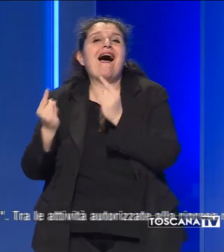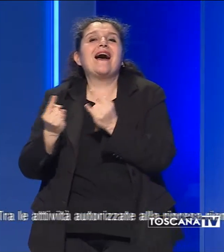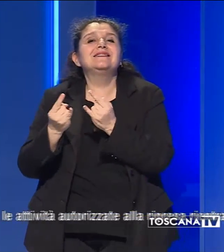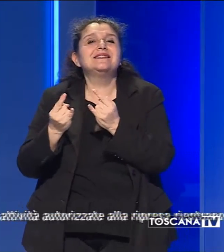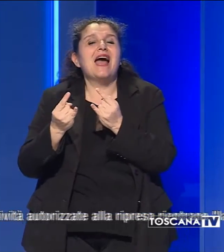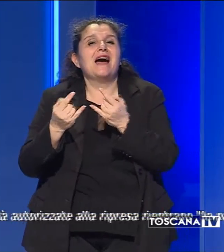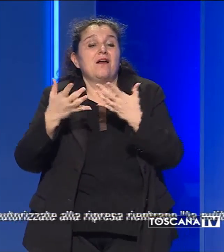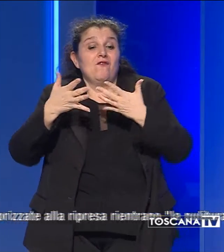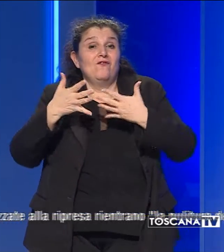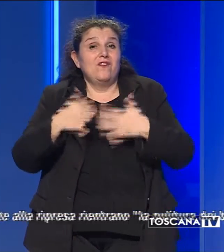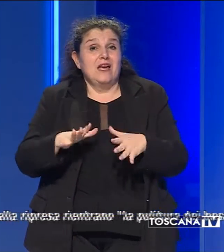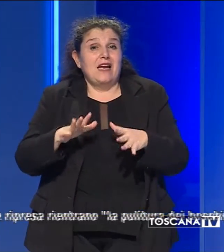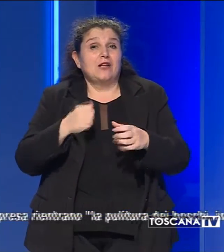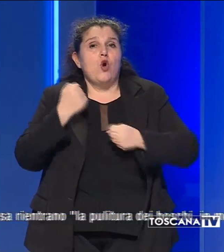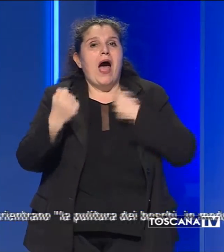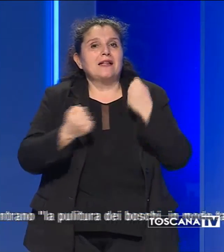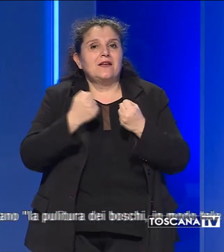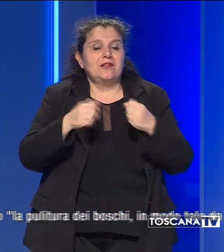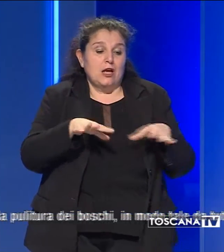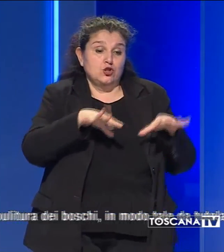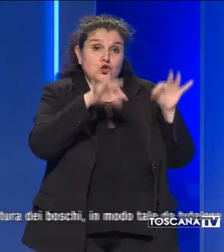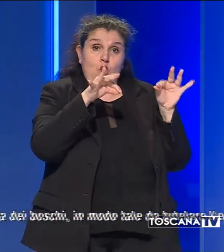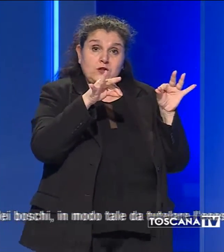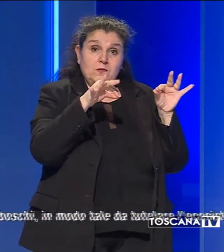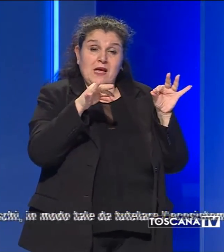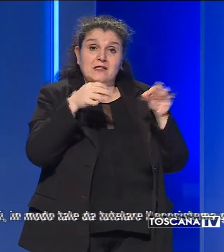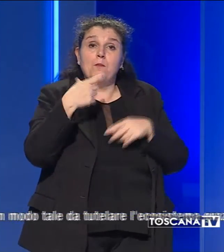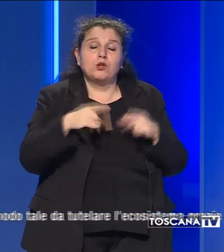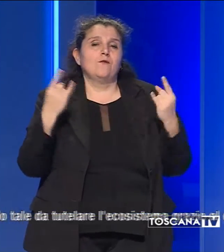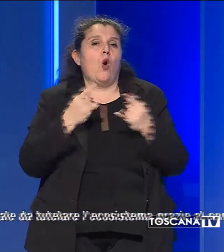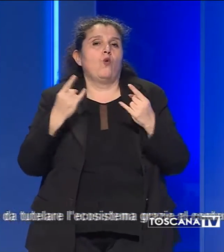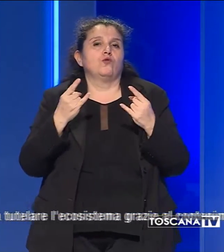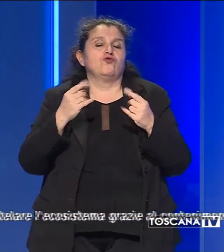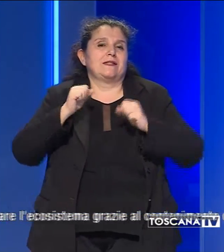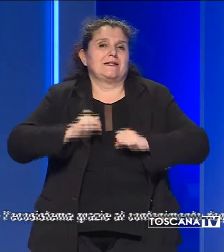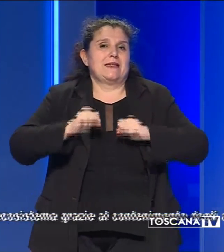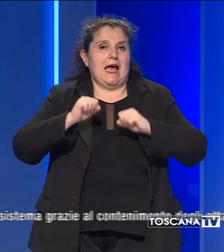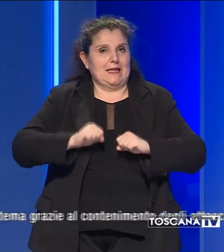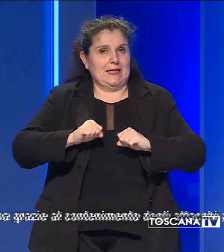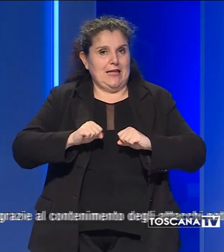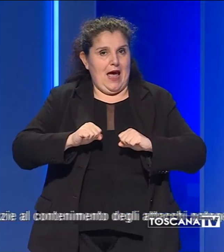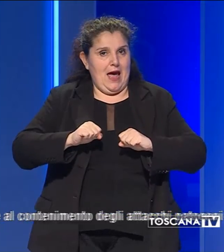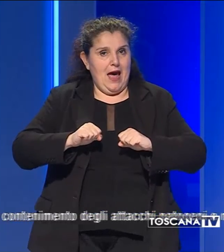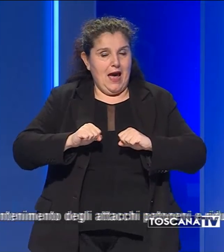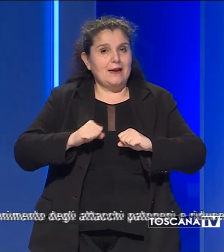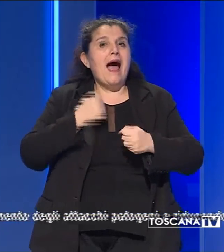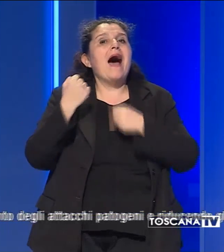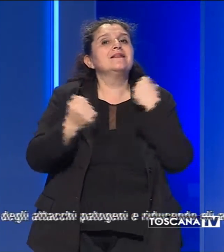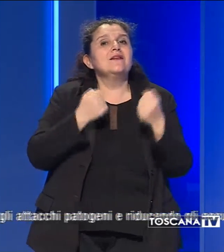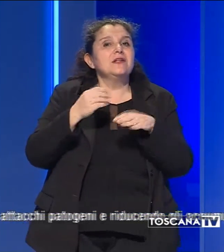completando così le attività interrotte a causa dell'emergenza sanitaria. Tra le attività